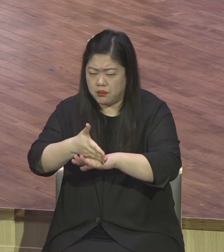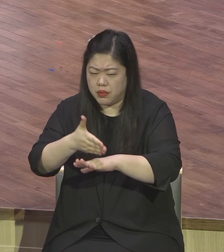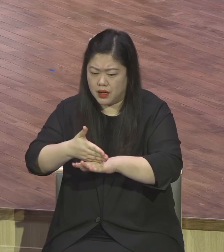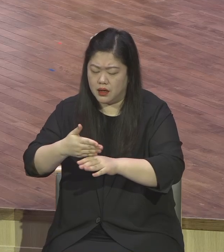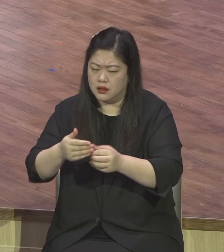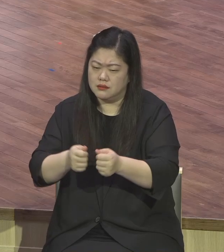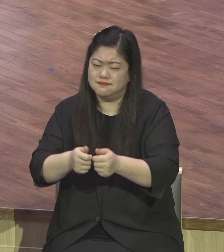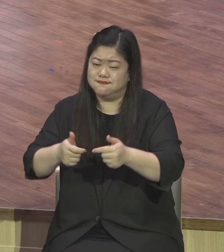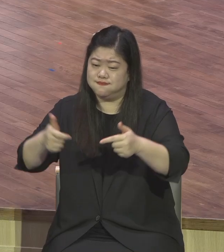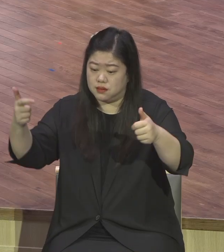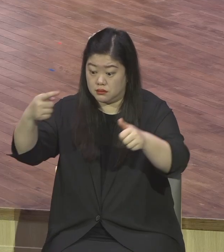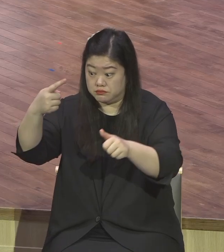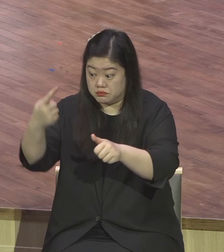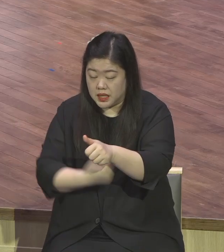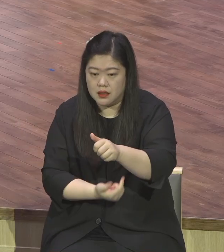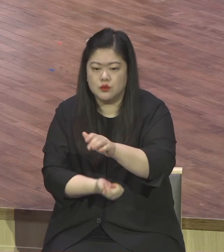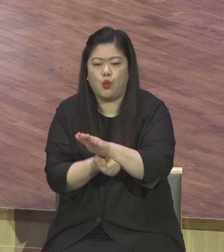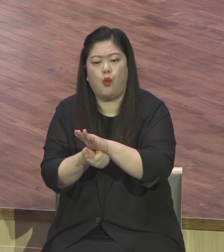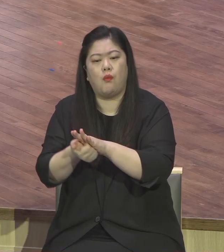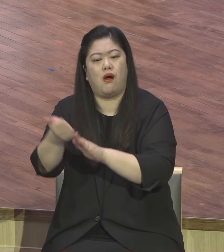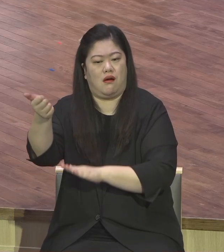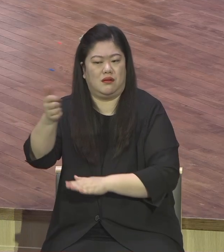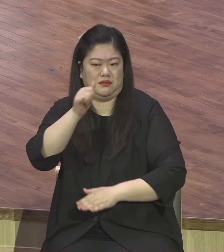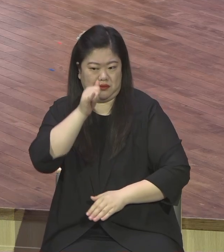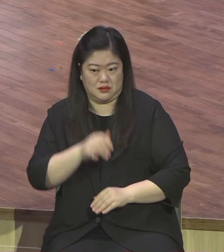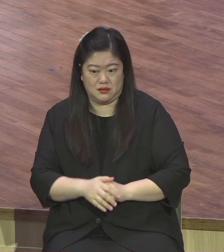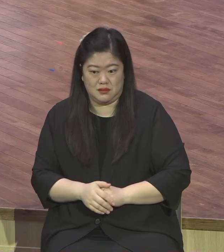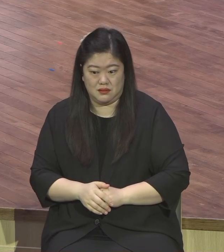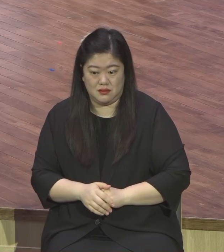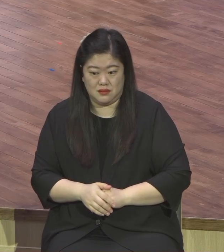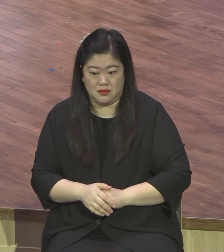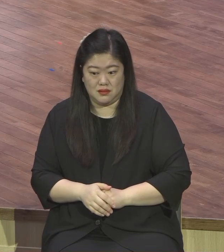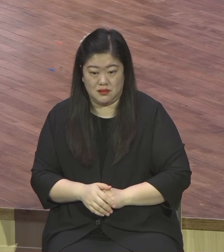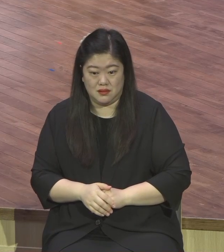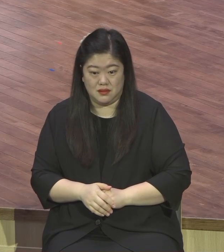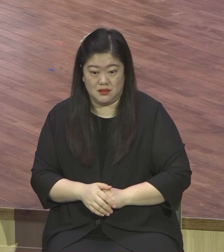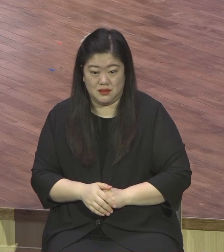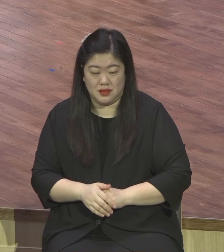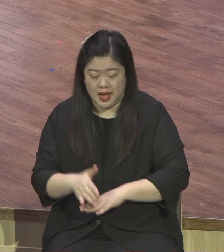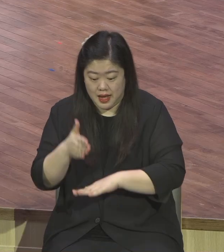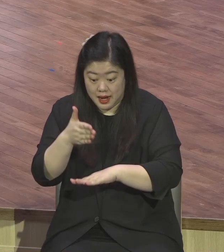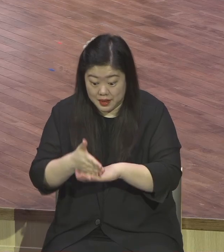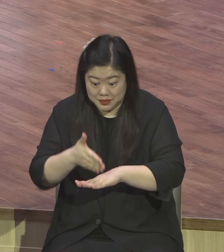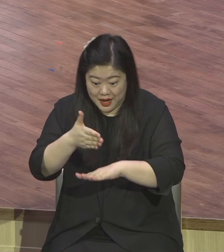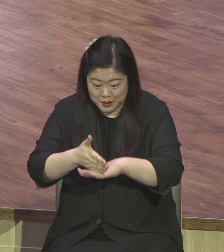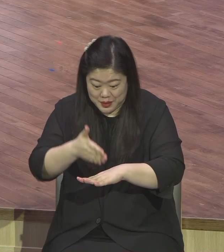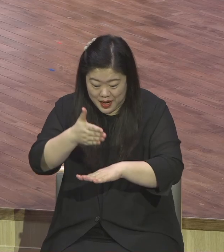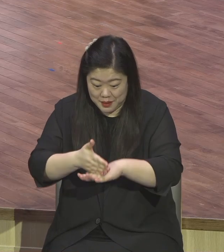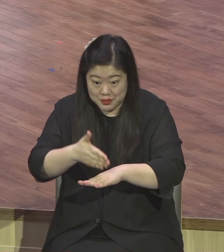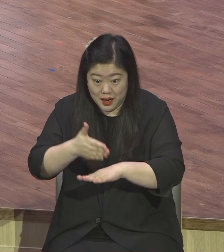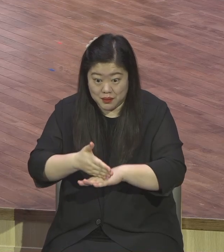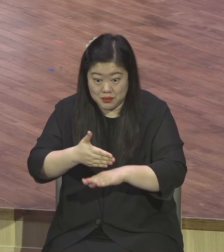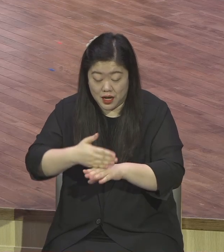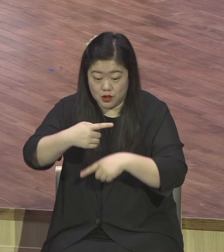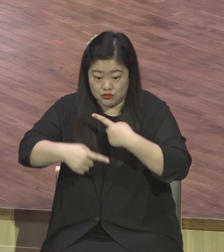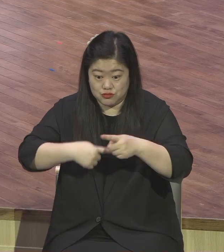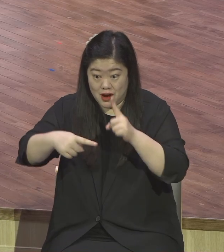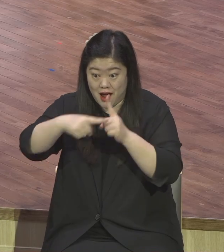감사의 삶 속에 뭐요. 그 희망이 샘솟듯이 그 삶이 풍성해진다.